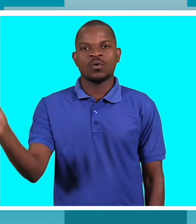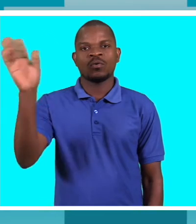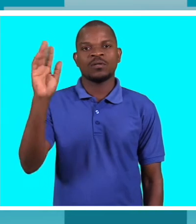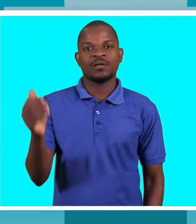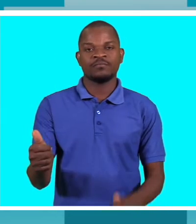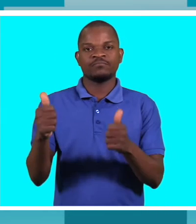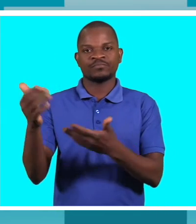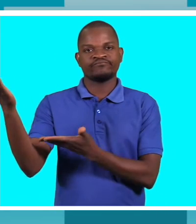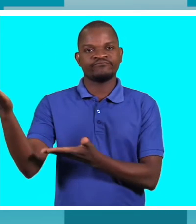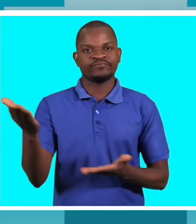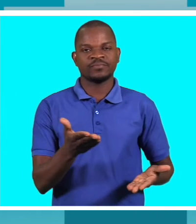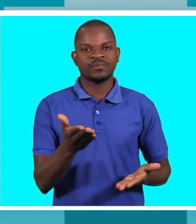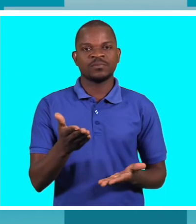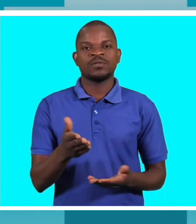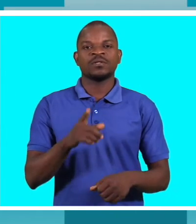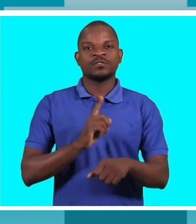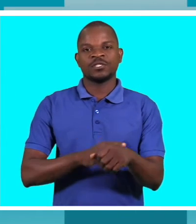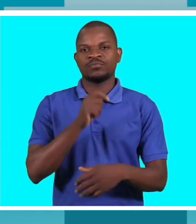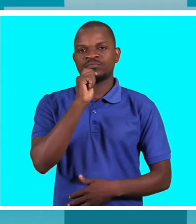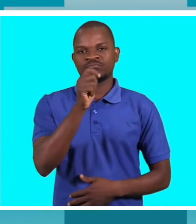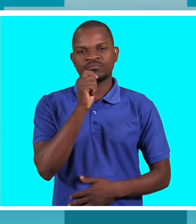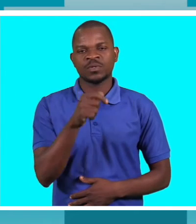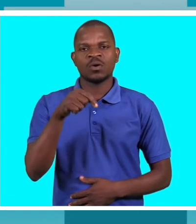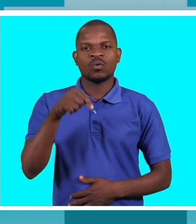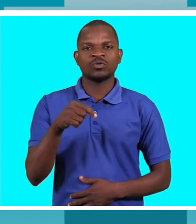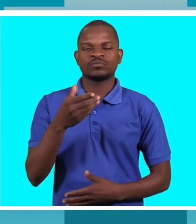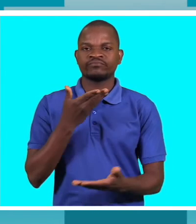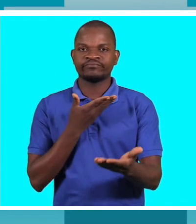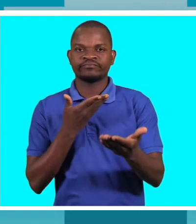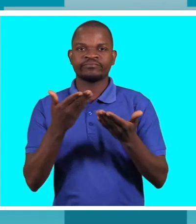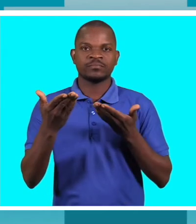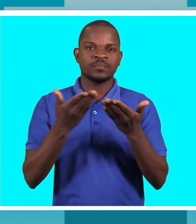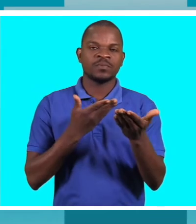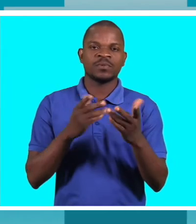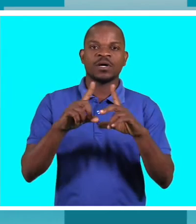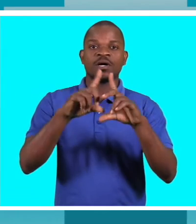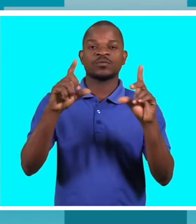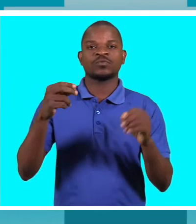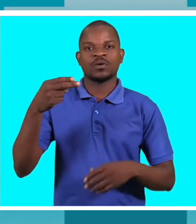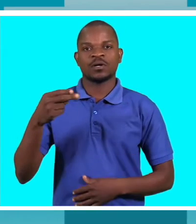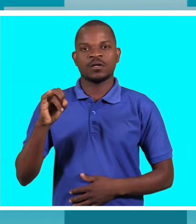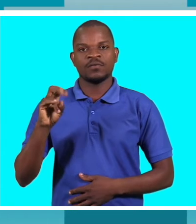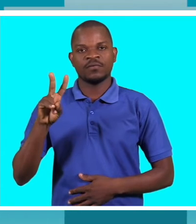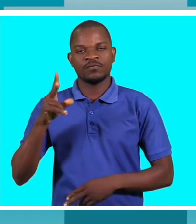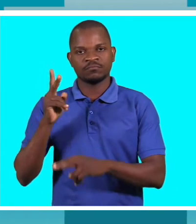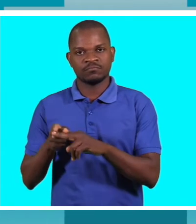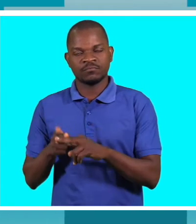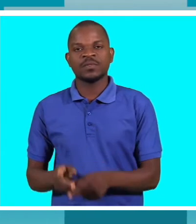Olá, sejam bem-vindos ao espaço de entrevista. Hoje vamos conversar em relação ao gaivicida e à pessoa